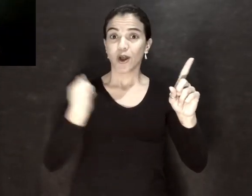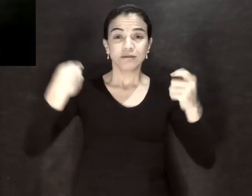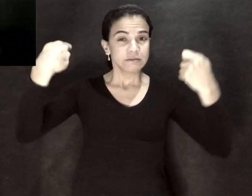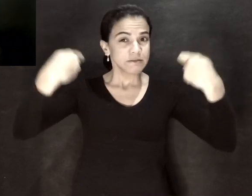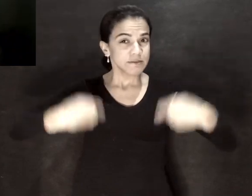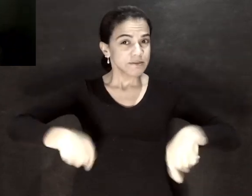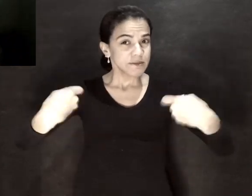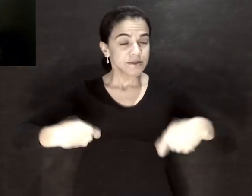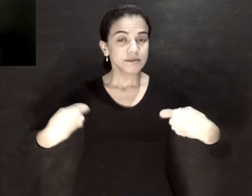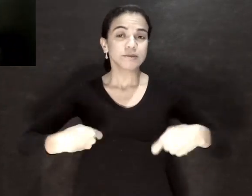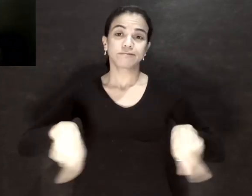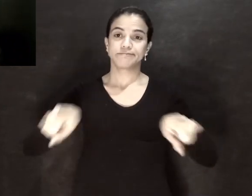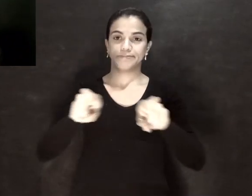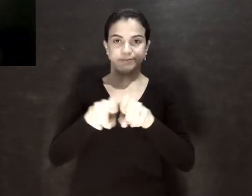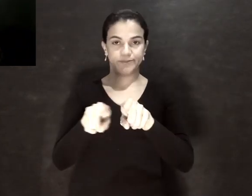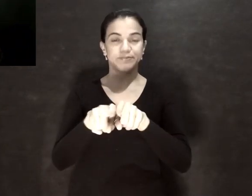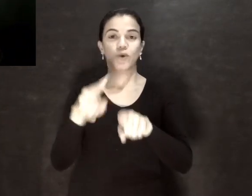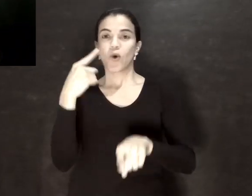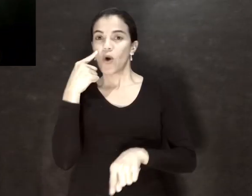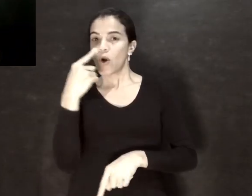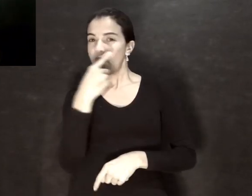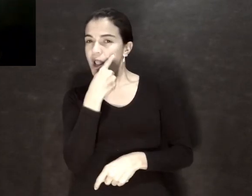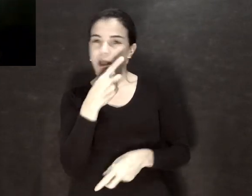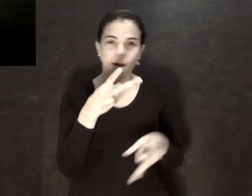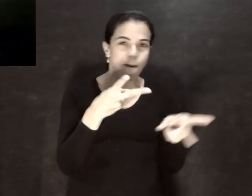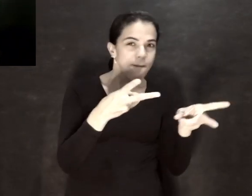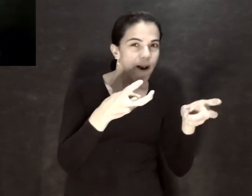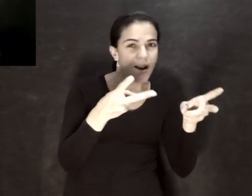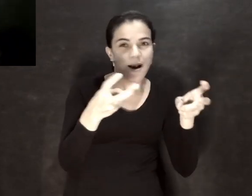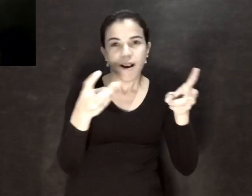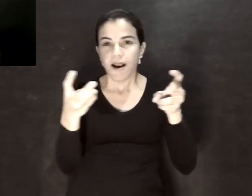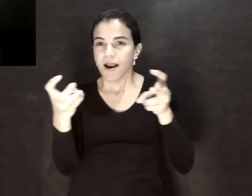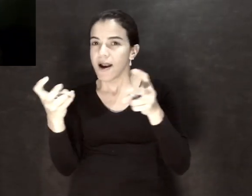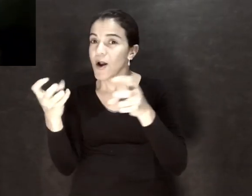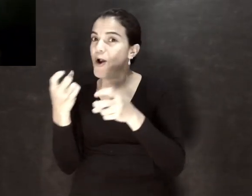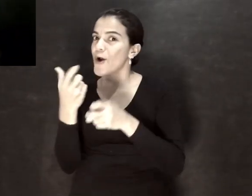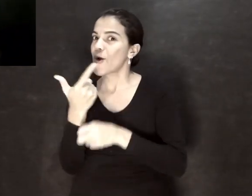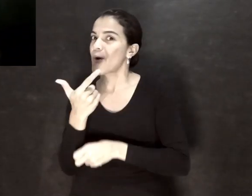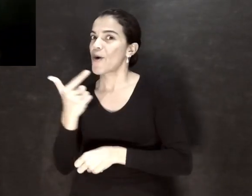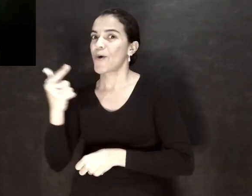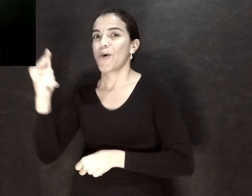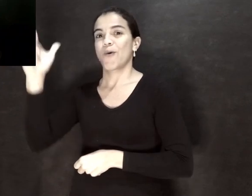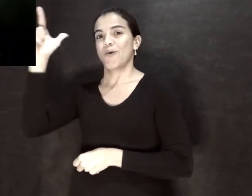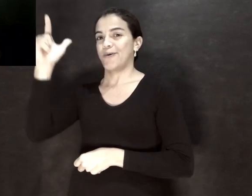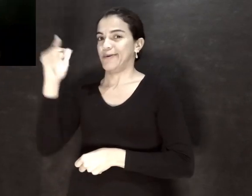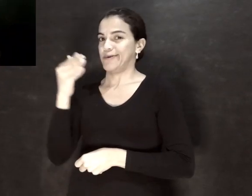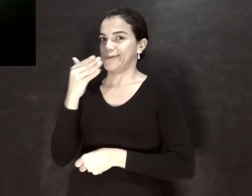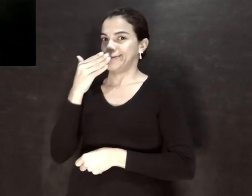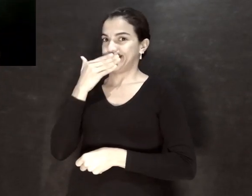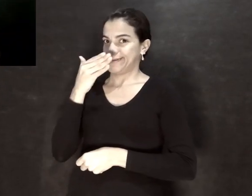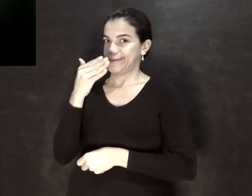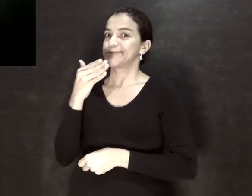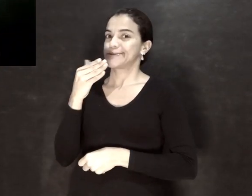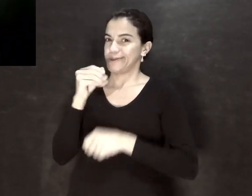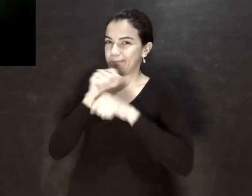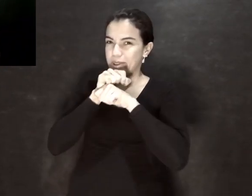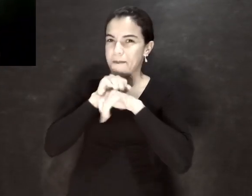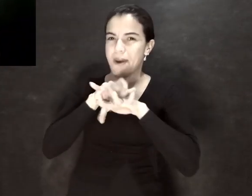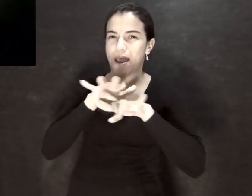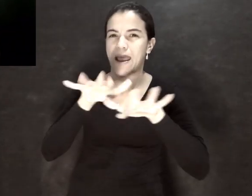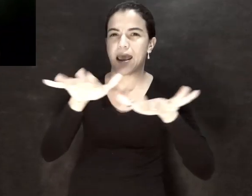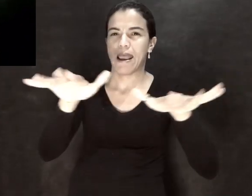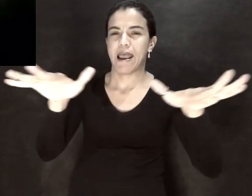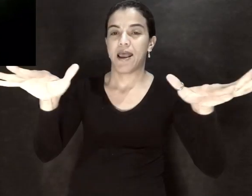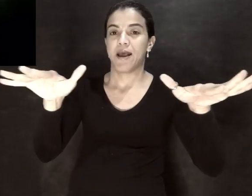necessário que nós tenhamos também um olhar muito apurado com relação a outro